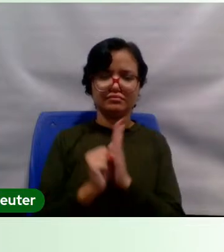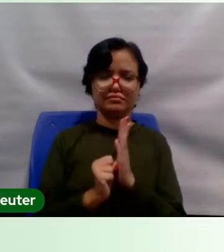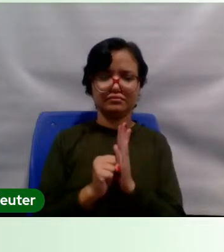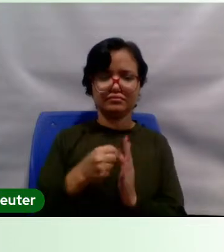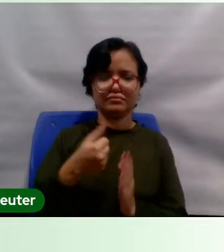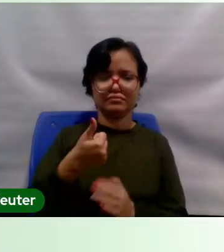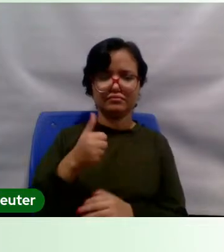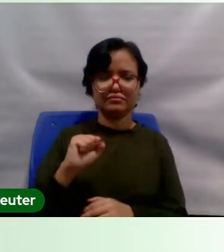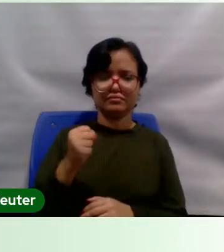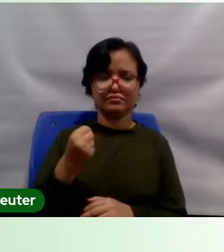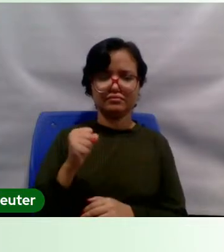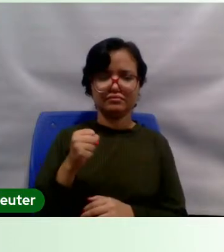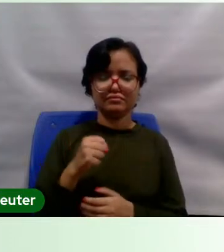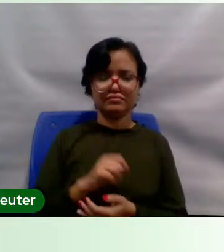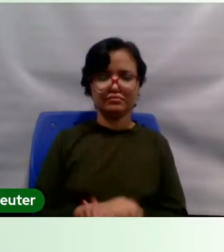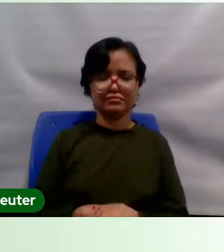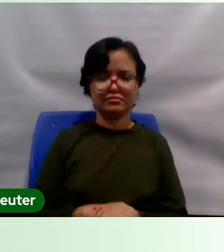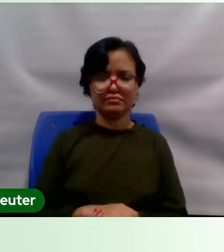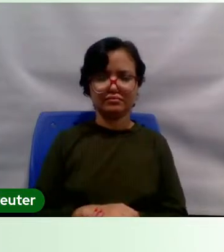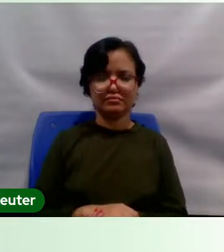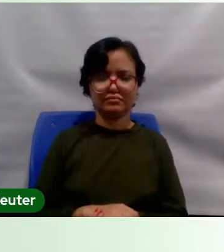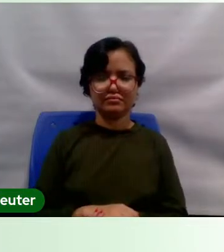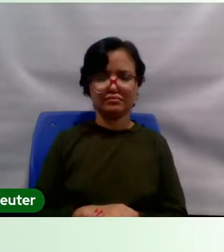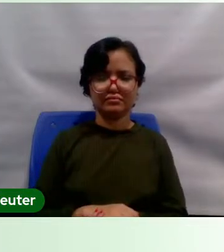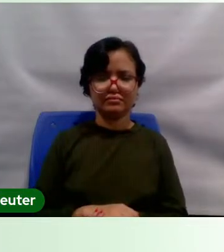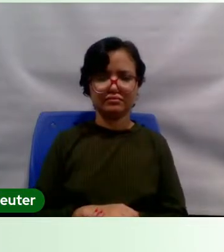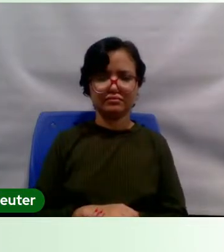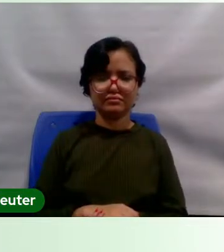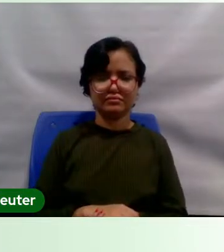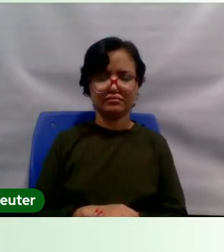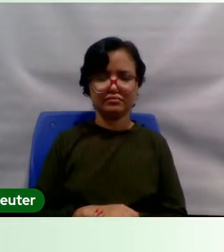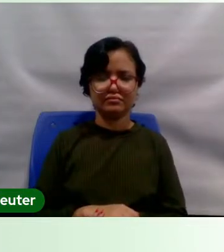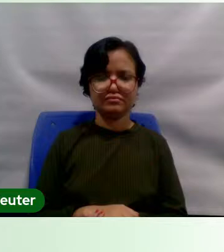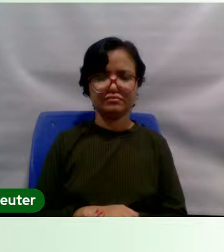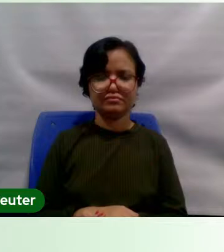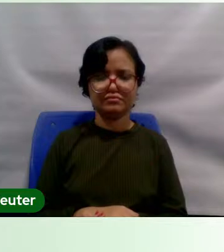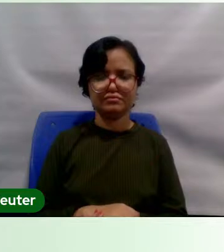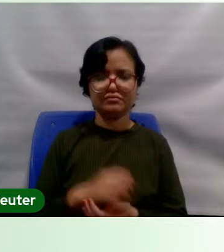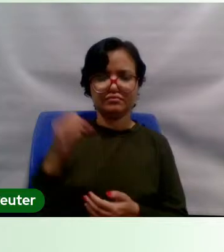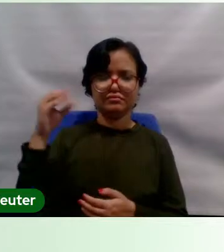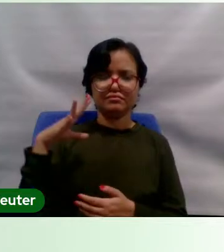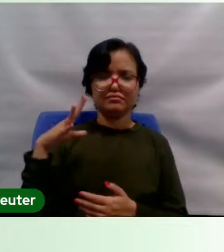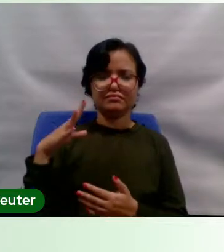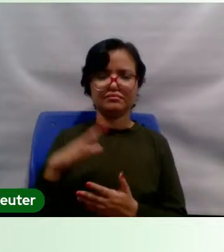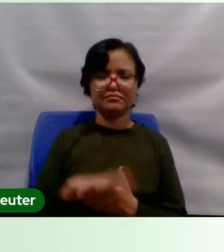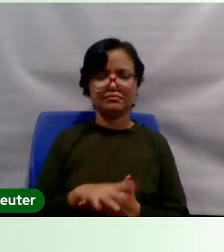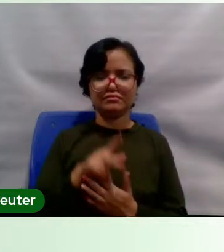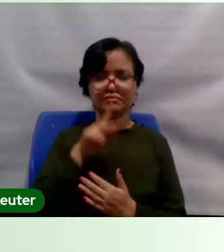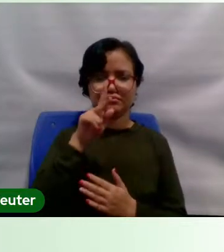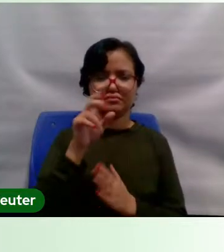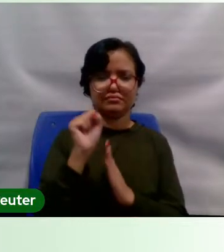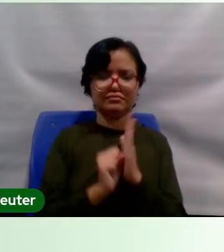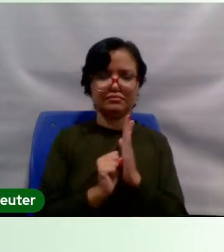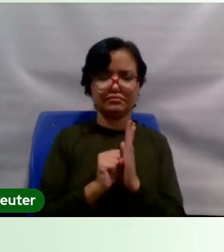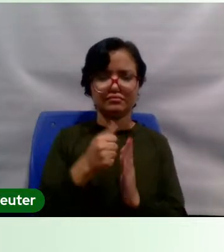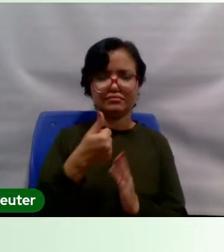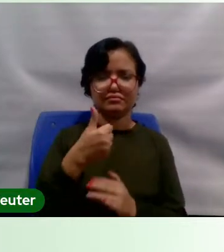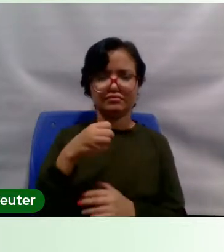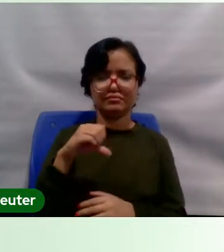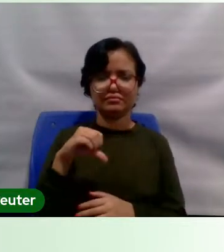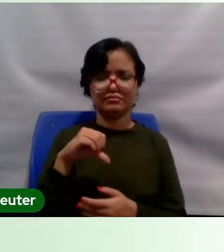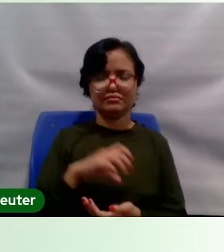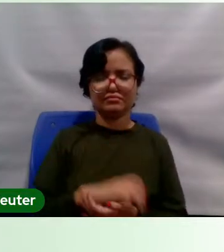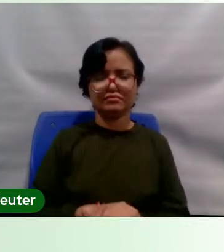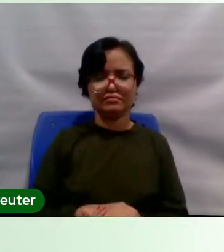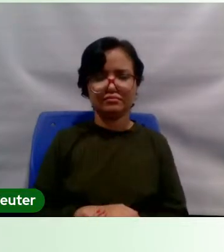XVIII, com o movimento iluminista, né? Mas que se firma no século XIX, onde se debate o que é